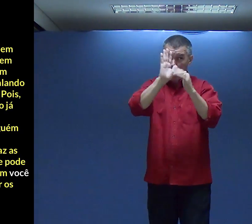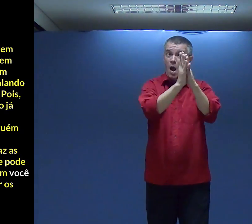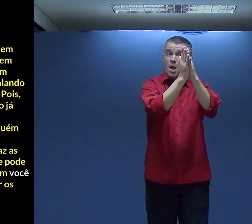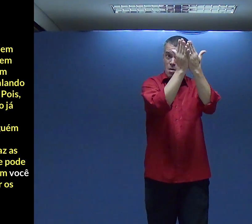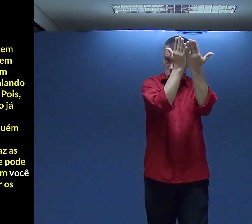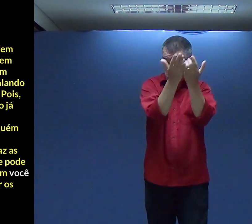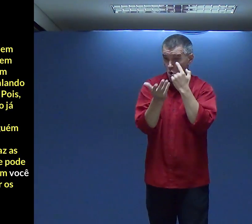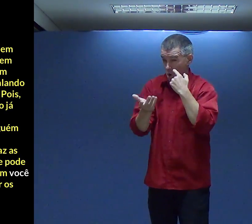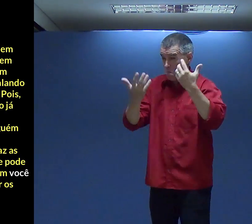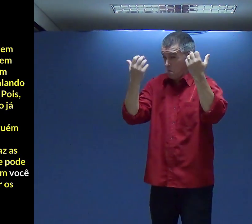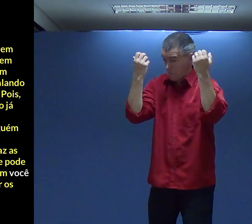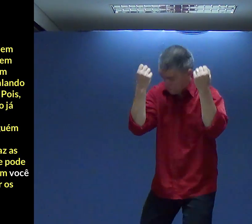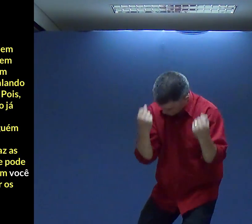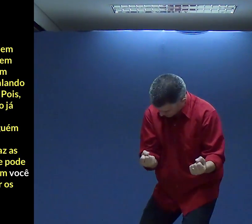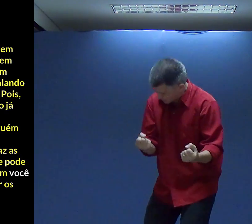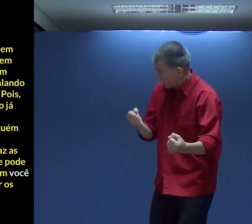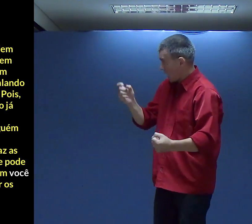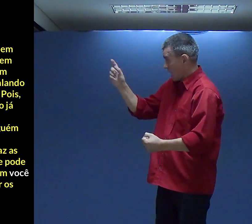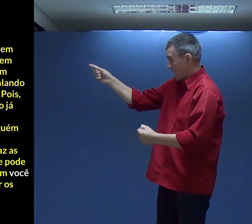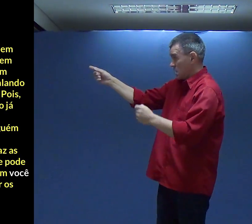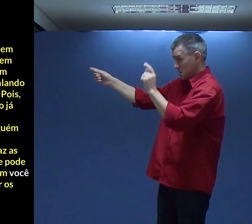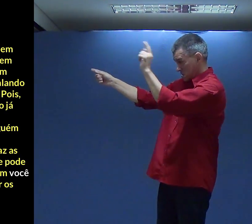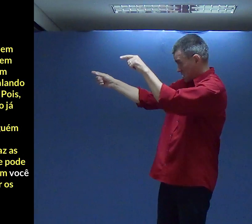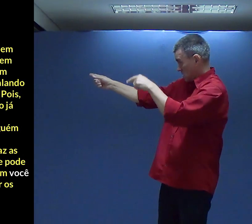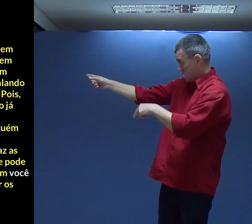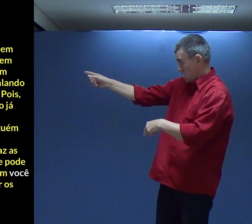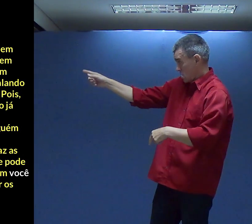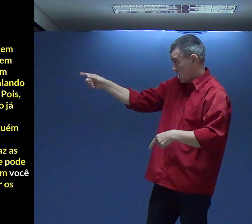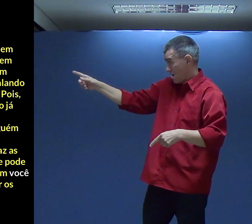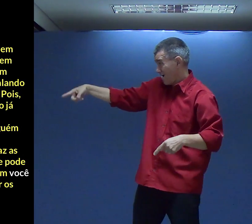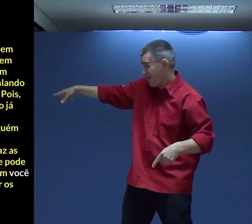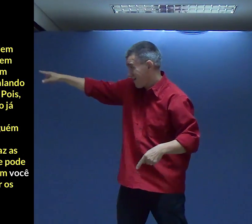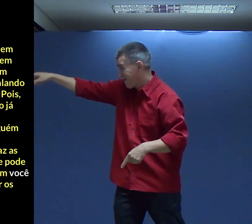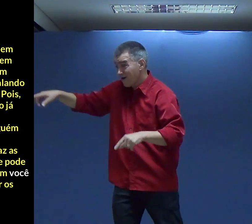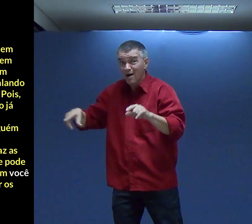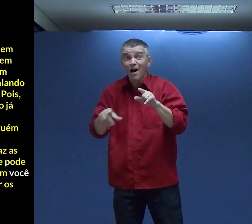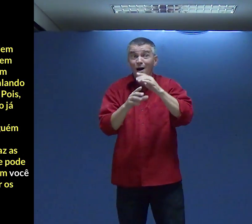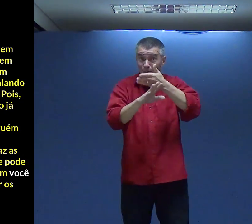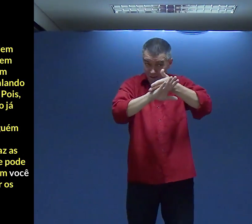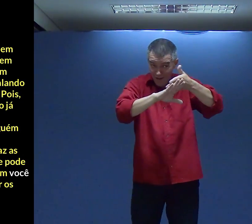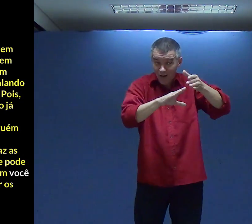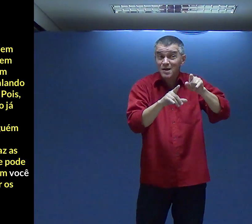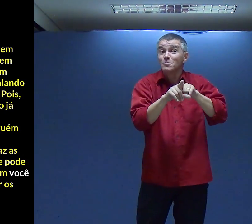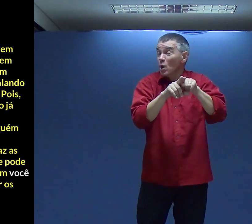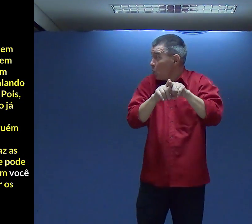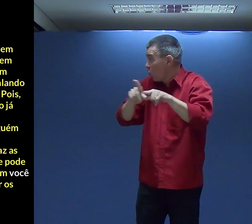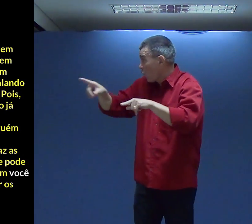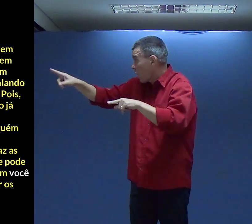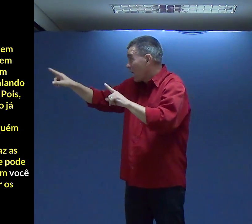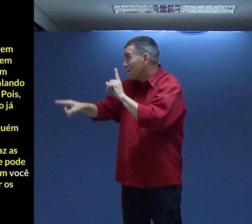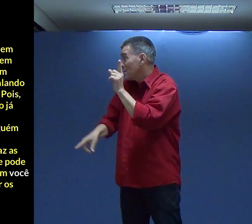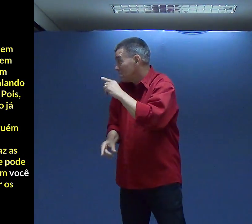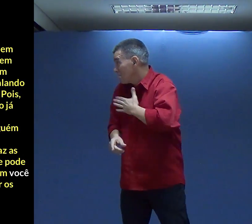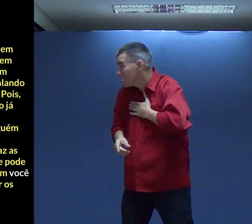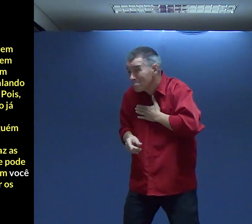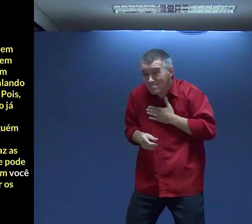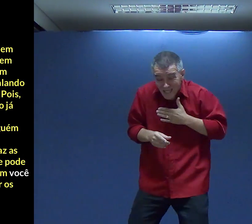Quero mostrar Algo que a Bíblia Nos diz Algo bem sério Explica lá Meus